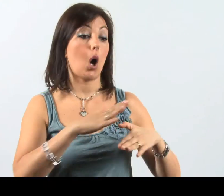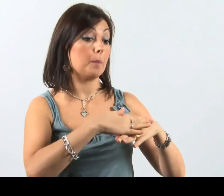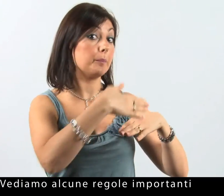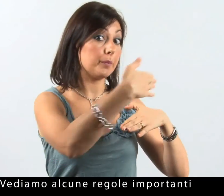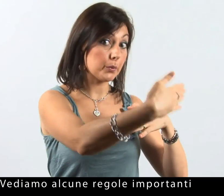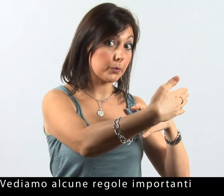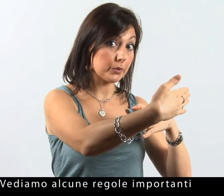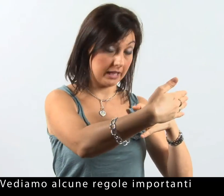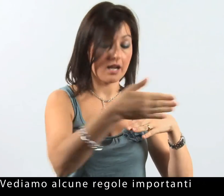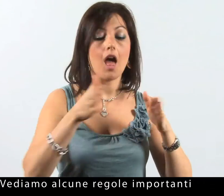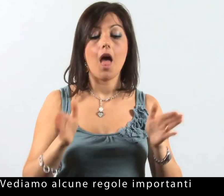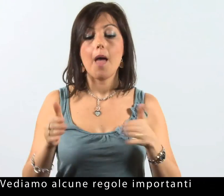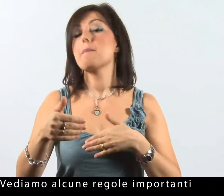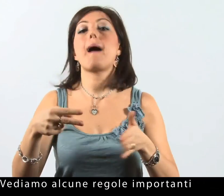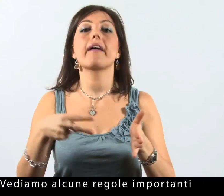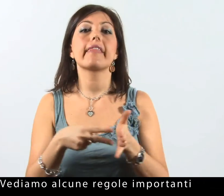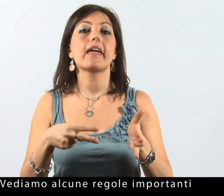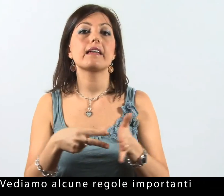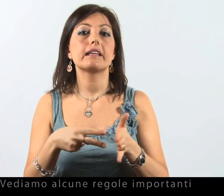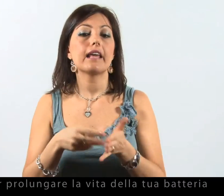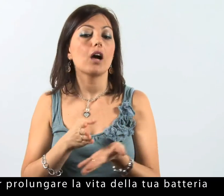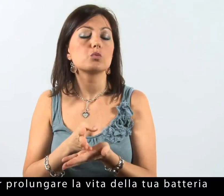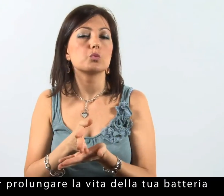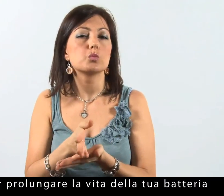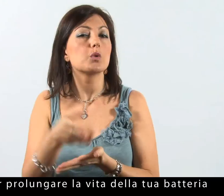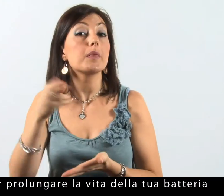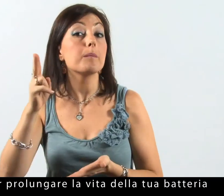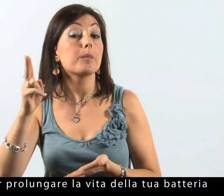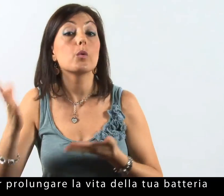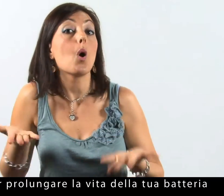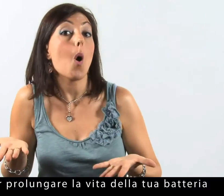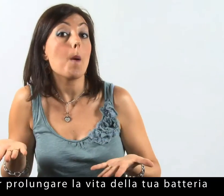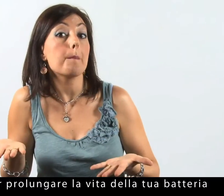Vediamo alcune regole importanti per prolungare la vita della tua batteria.